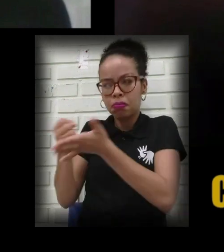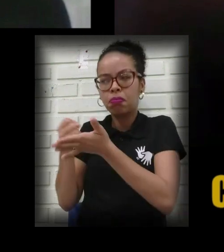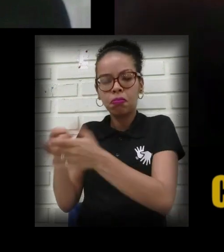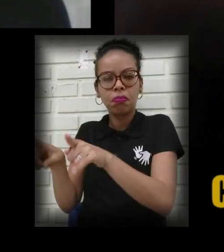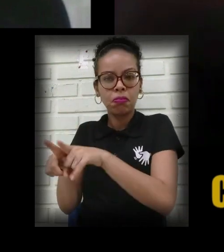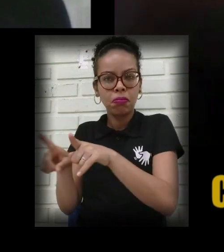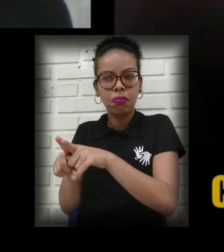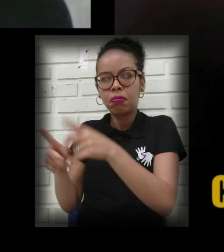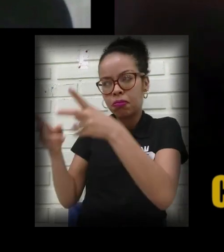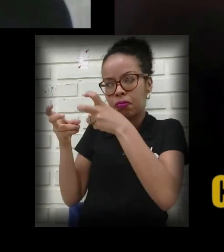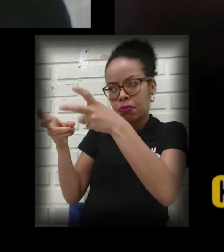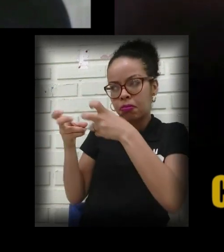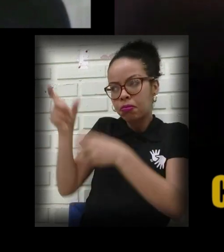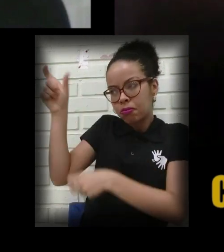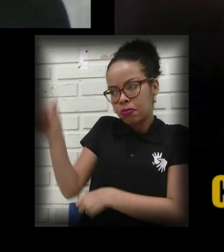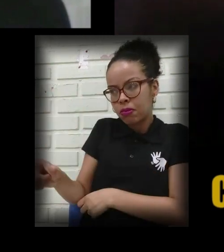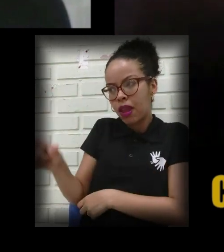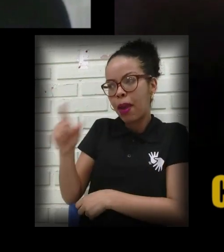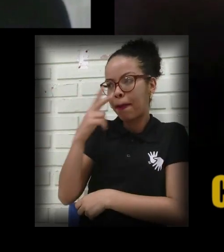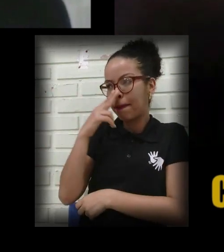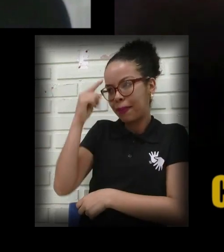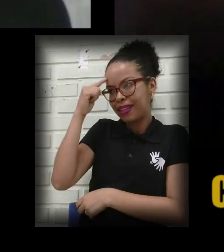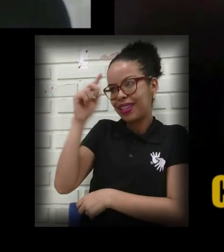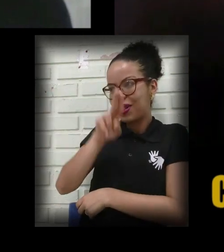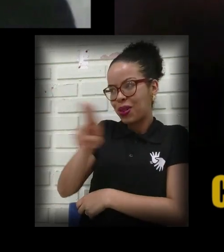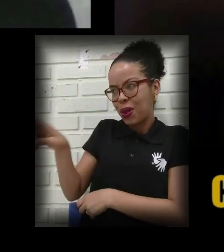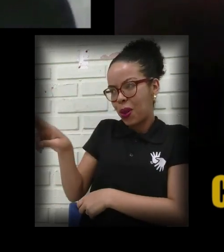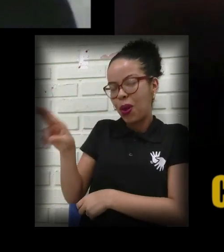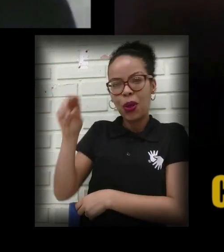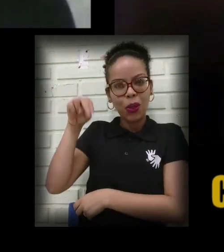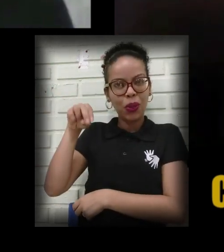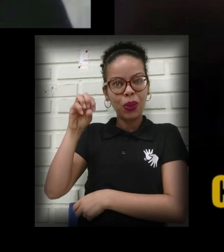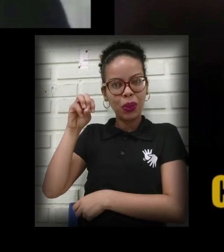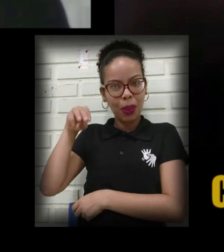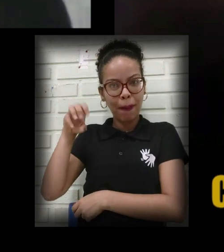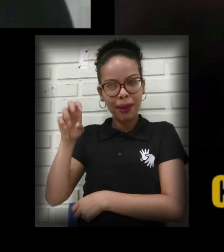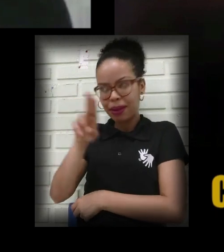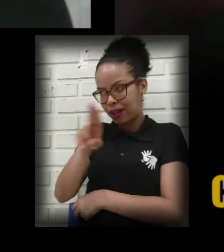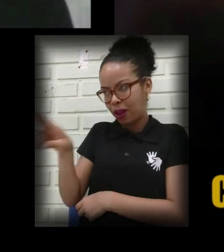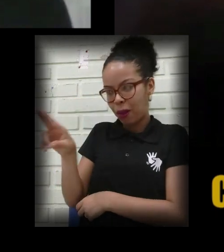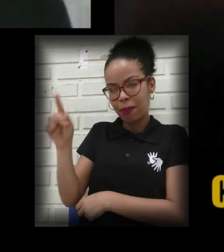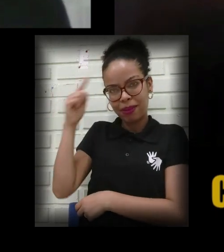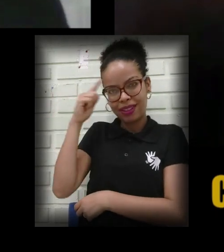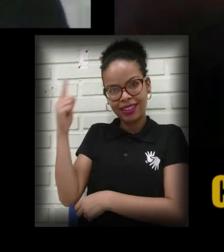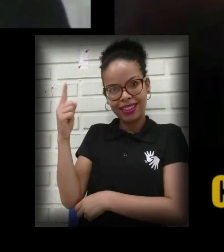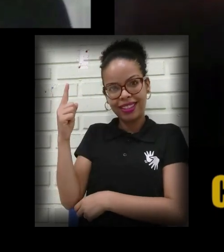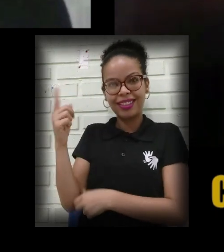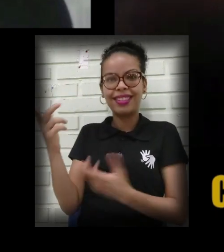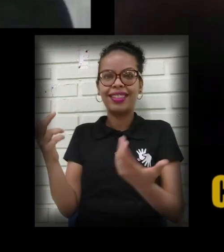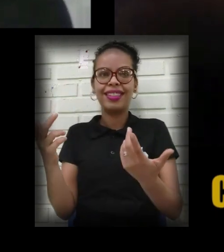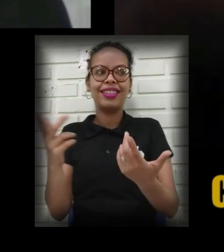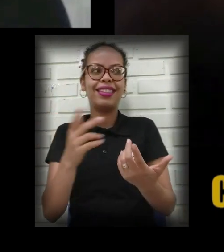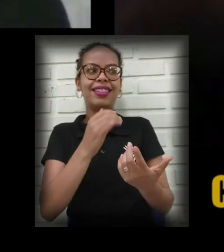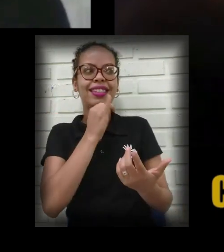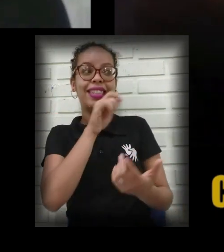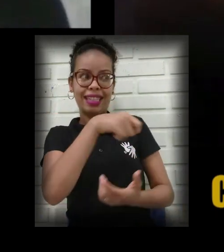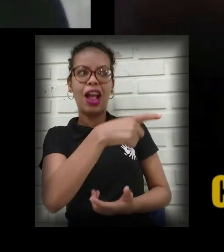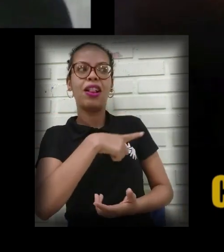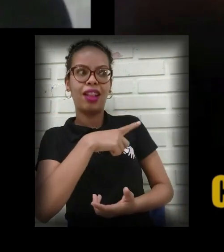identificação, a gente pensa que é o nome, né? Que é só... Mas, não. Eles têm uma expressão, né? É. Tipo, meu